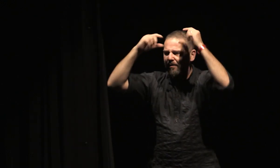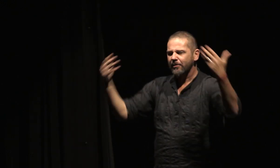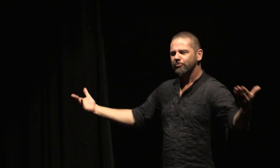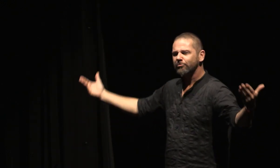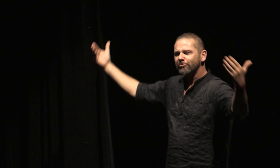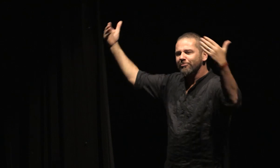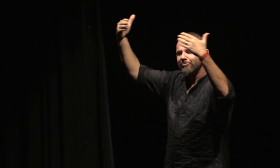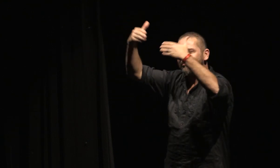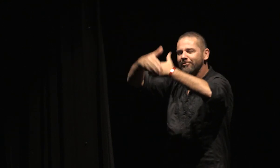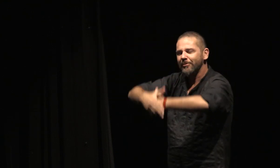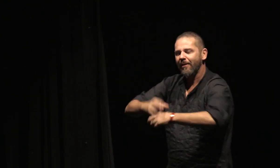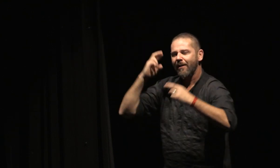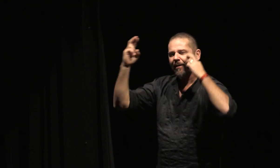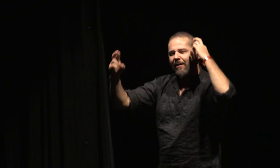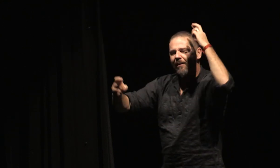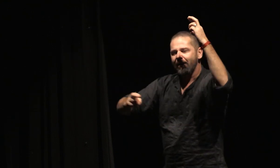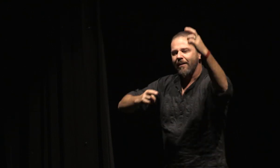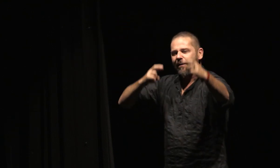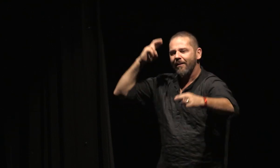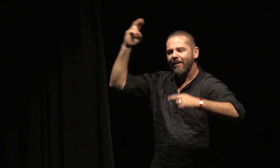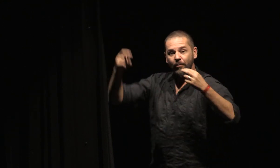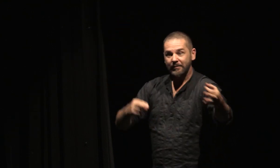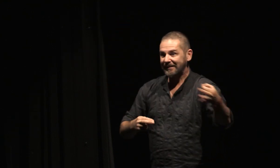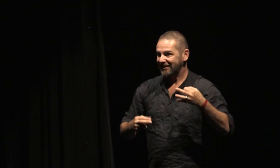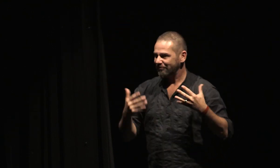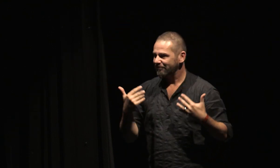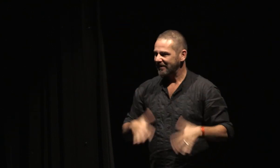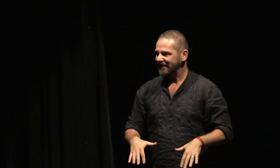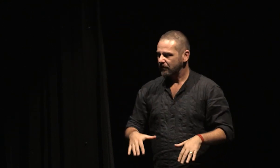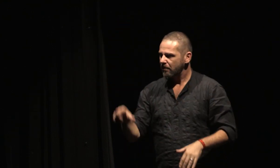Il rêvait, il me l'a dit, d'un oiseau et des fleurs de l'oranger.